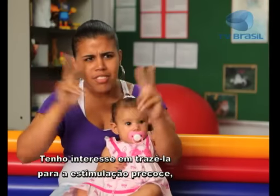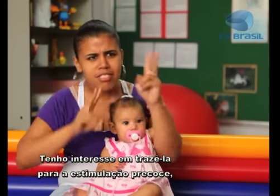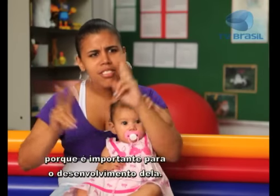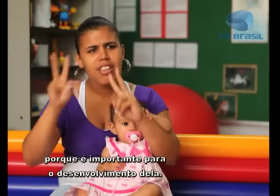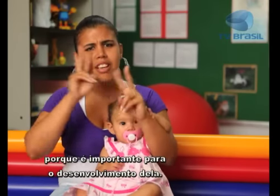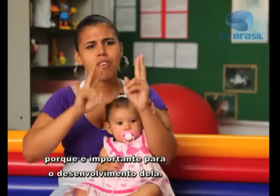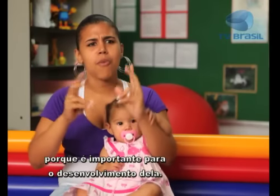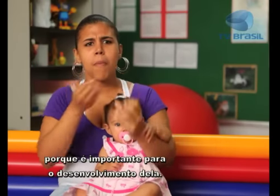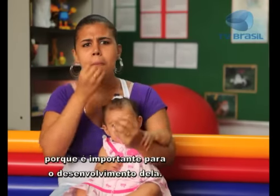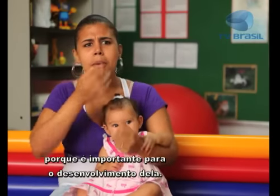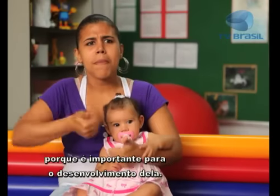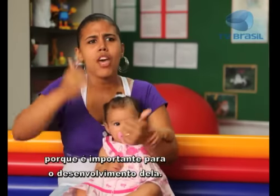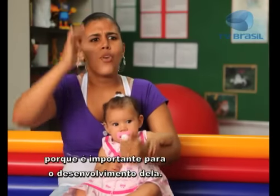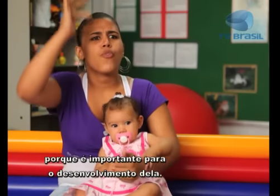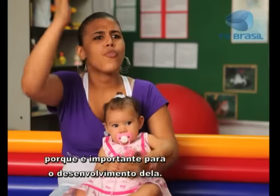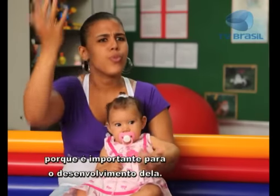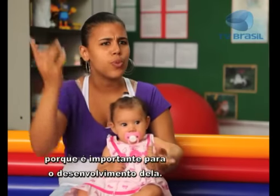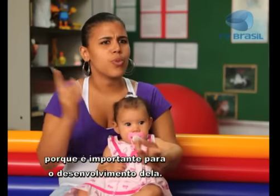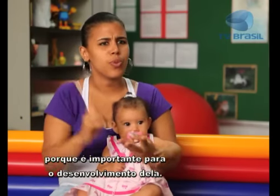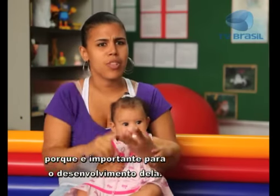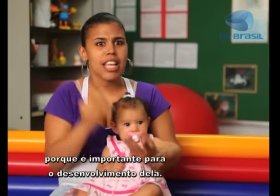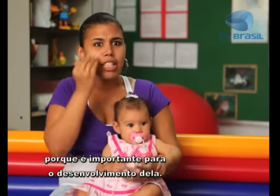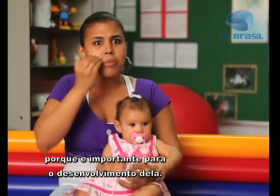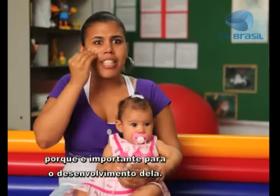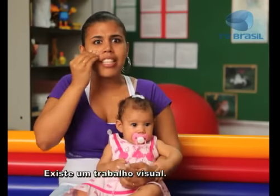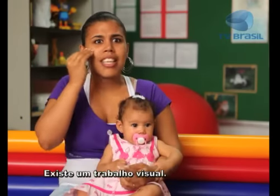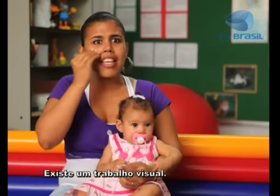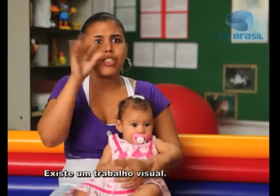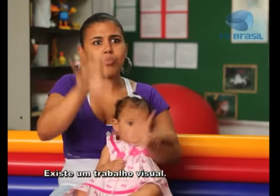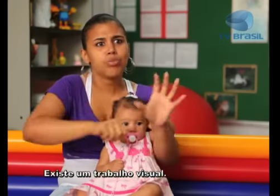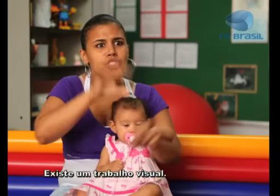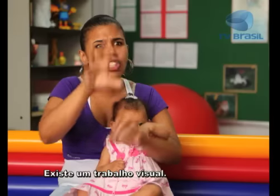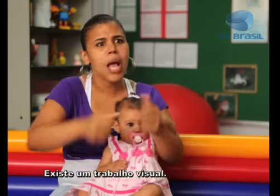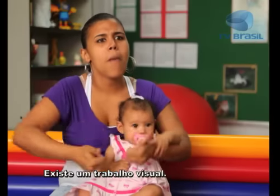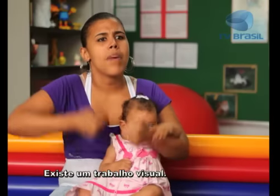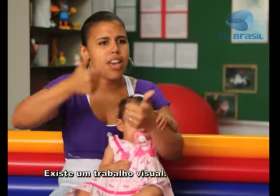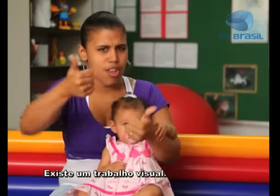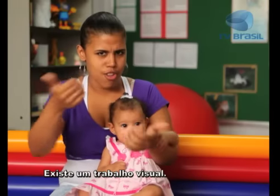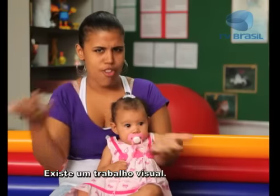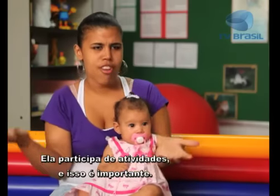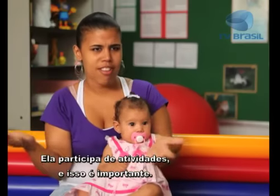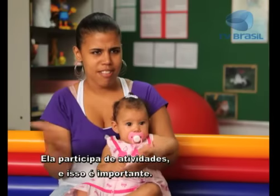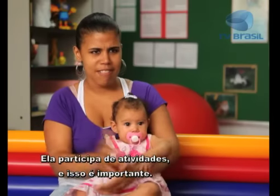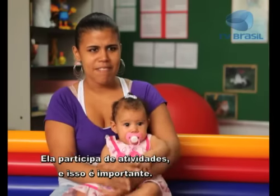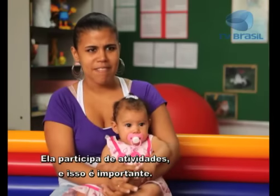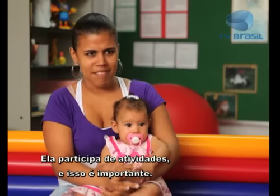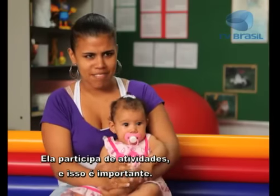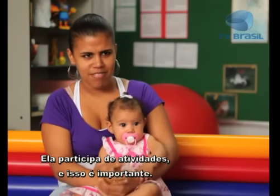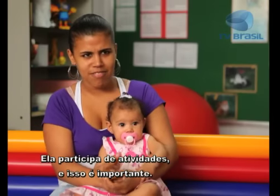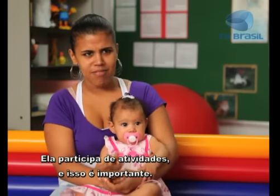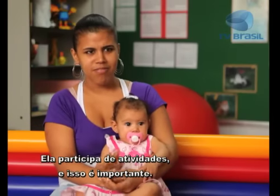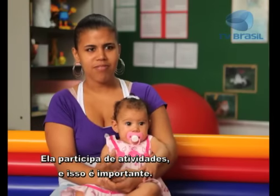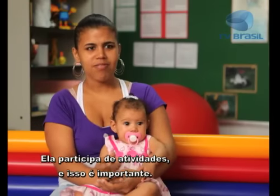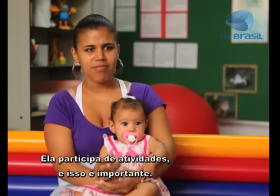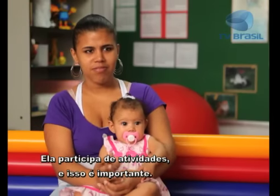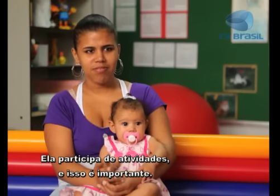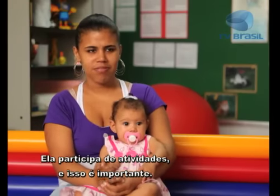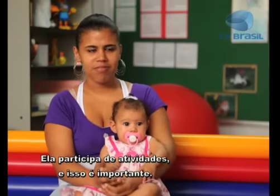porque é importante para o desenvolvimento dela. Existe um trabalho visual. Ela participa de diversas atividades e é muito